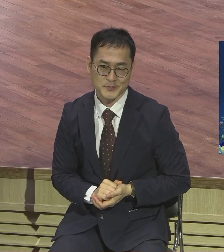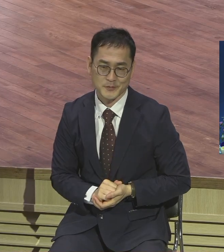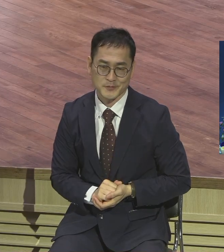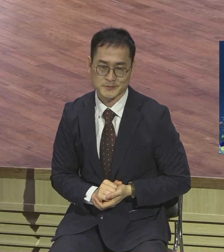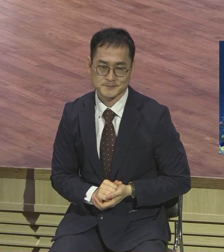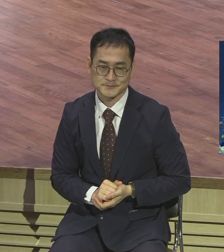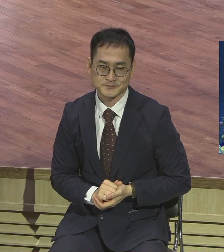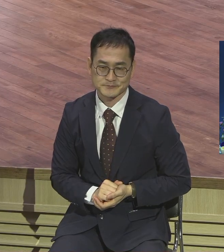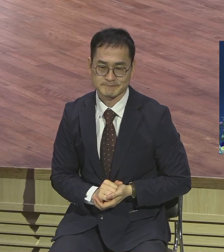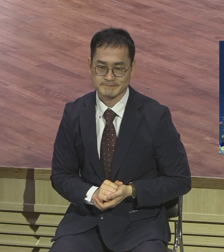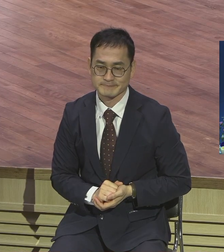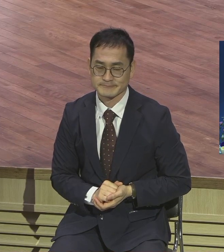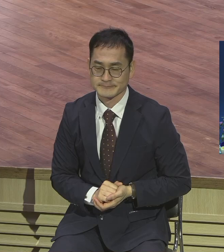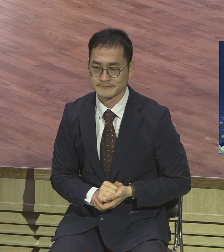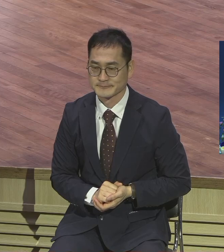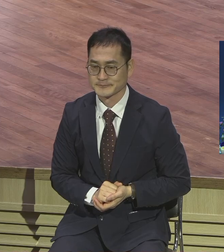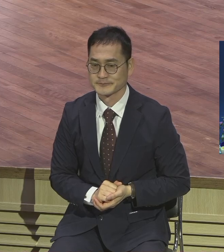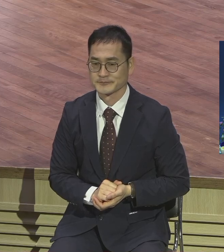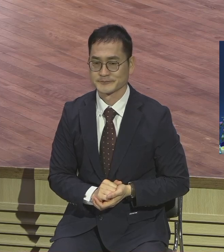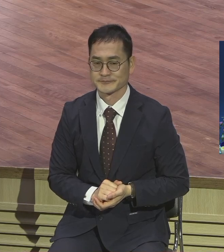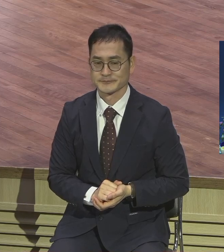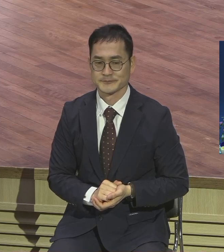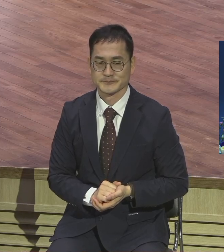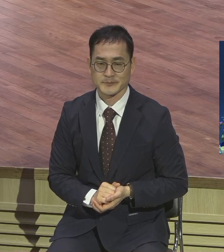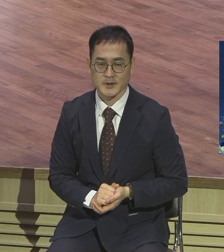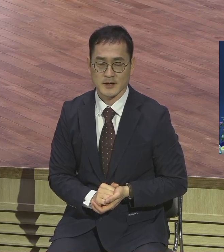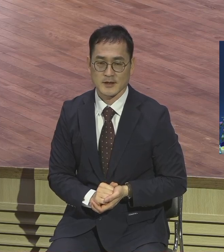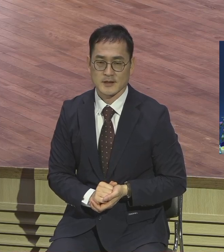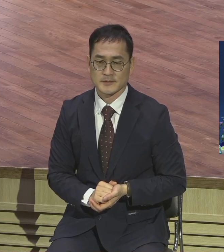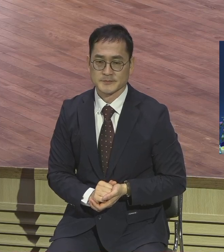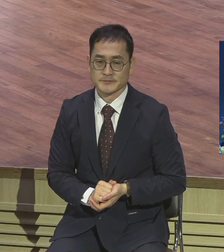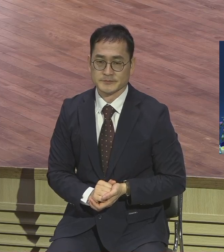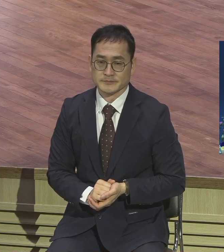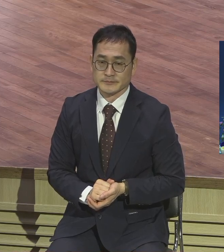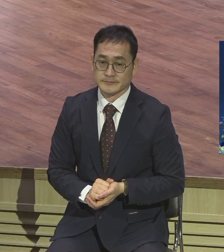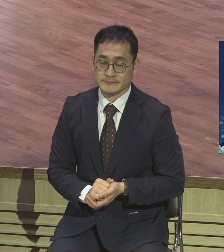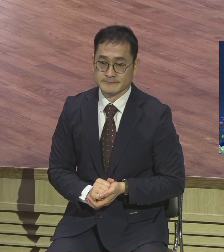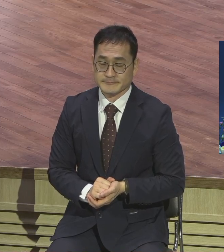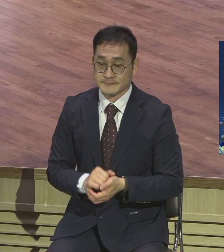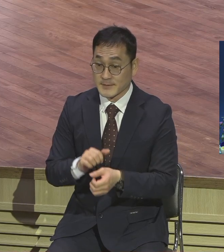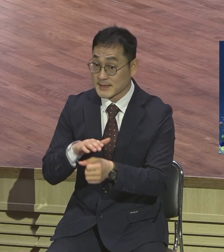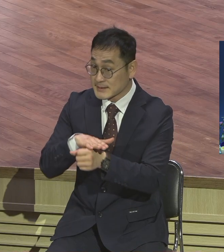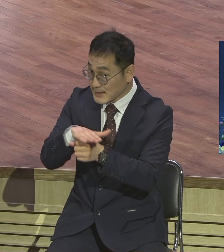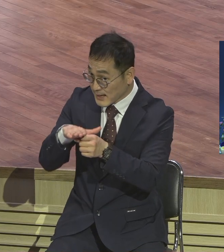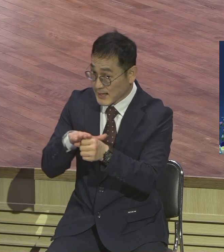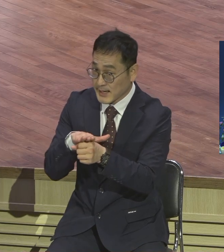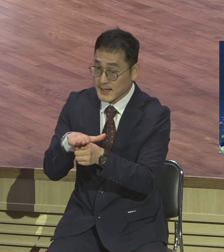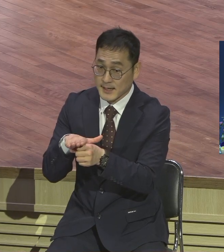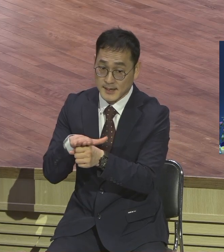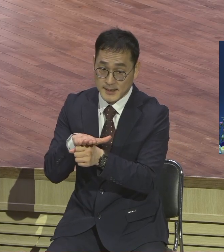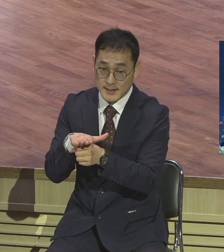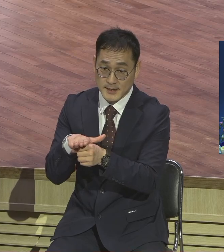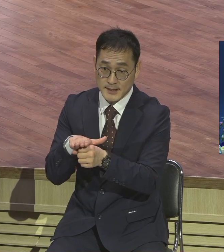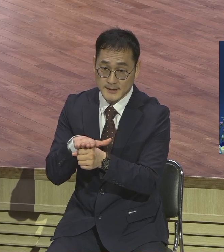쓰임받게 돼요 사랑하는 사람은요 그 사랑하는 대상이 무엇을